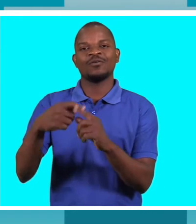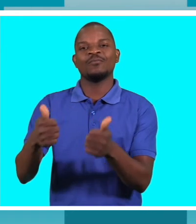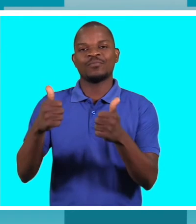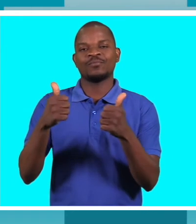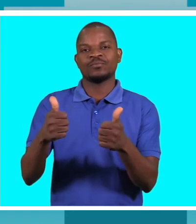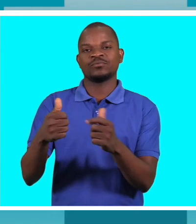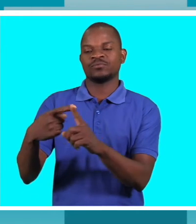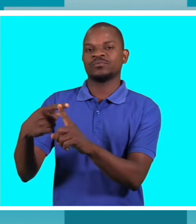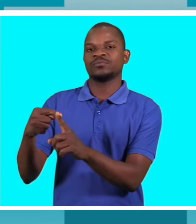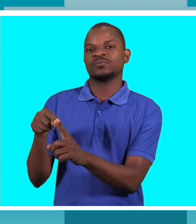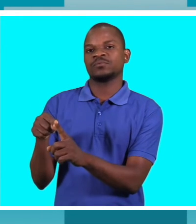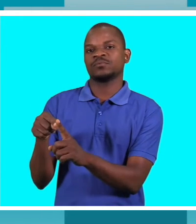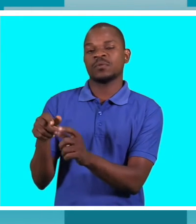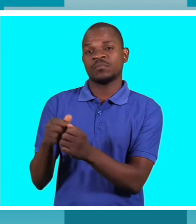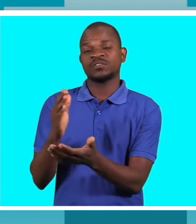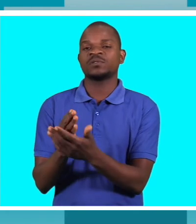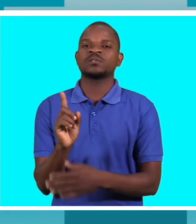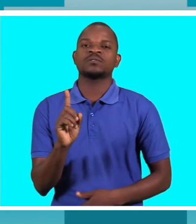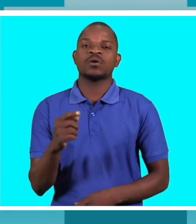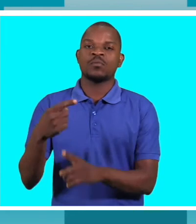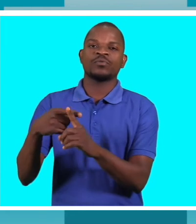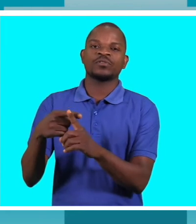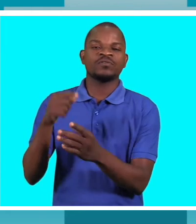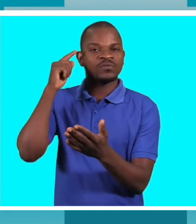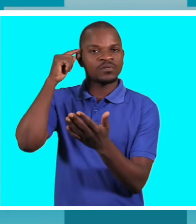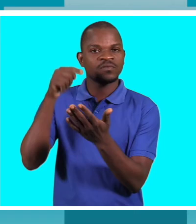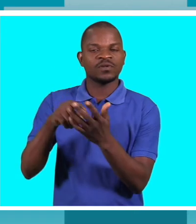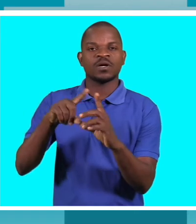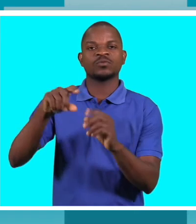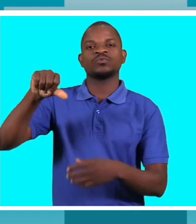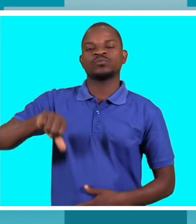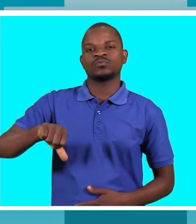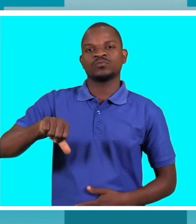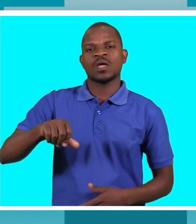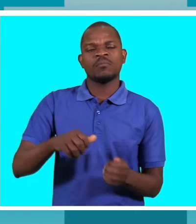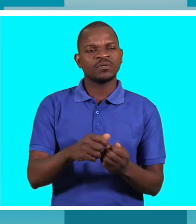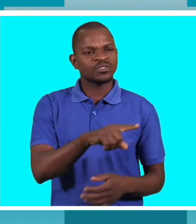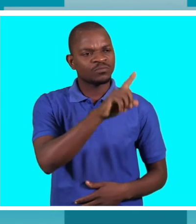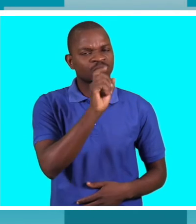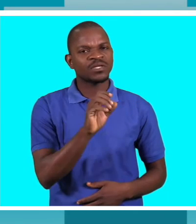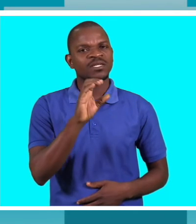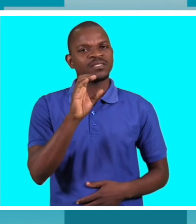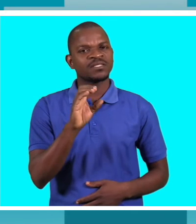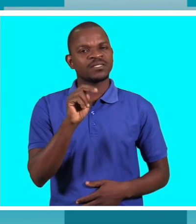significa que a pessoa tem esta doença de que forma o Conselho Nacional tem trabalhado com esta camada social